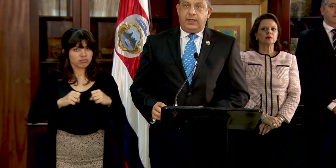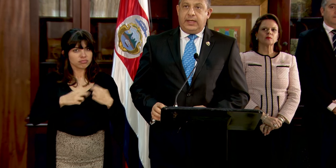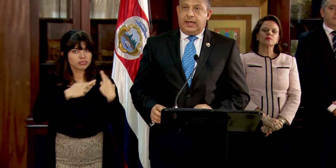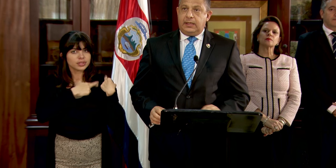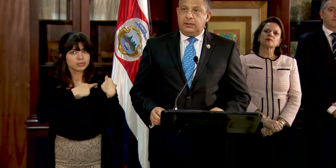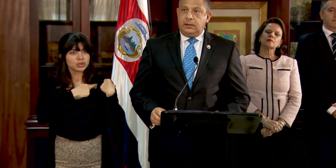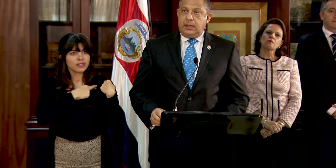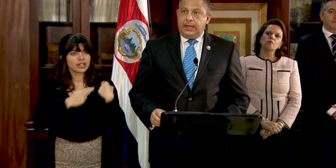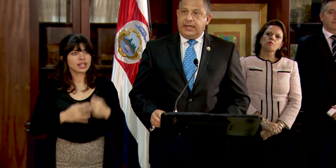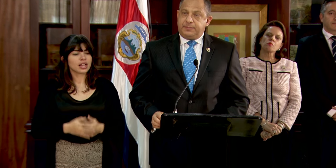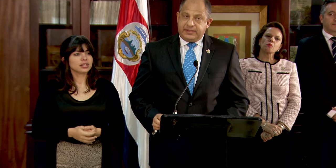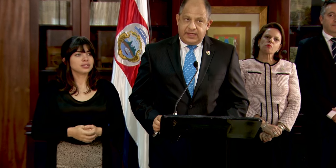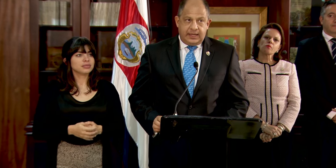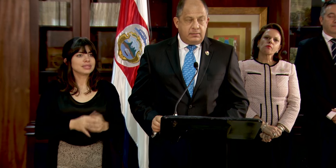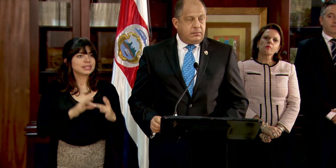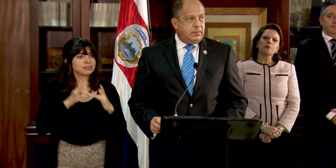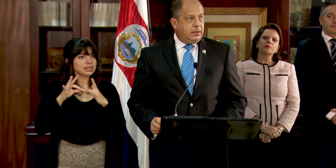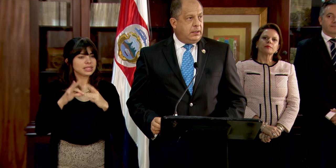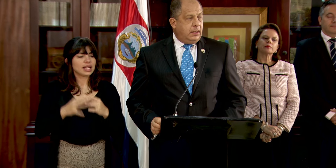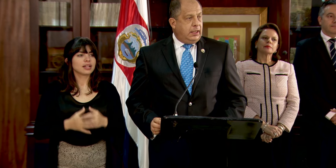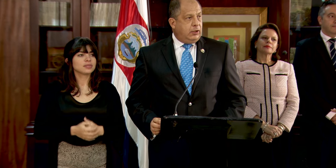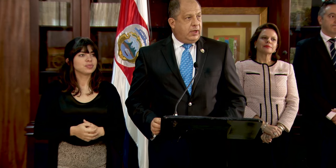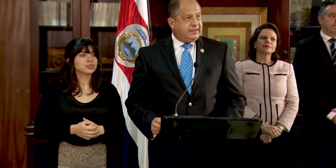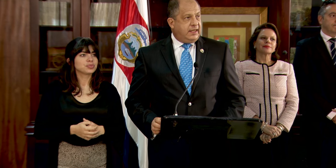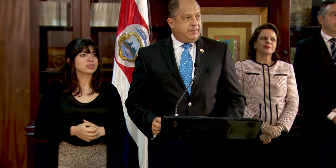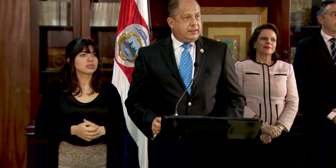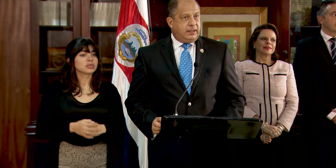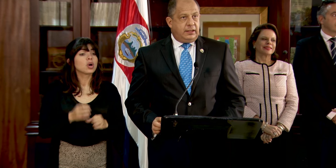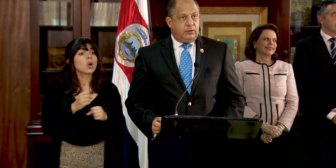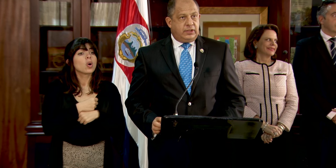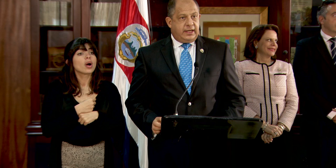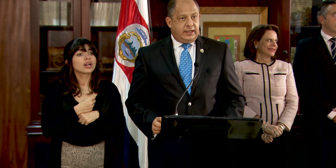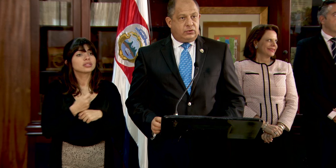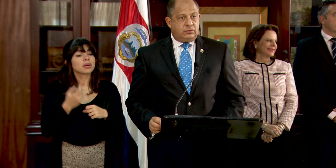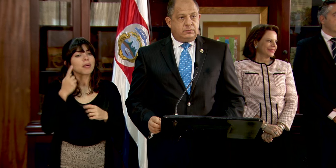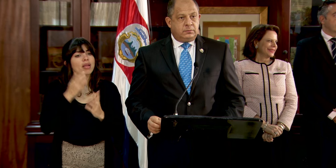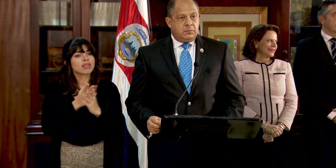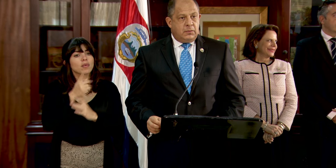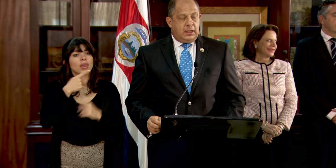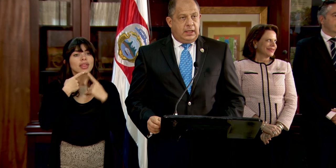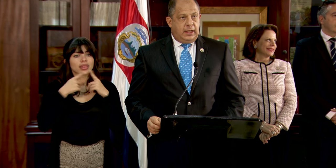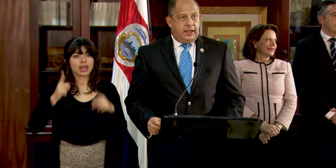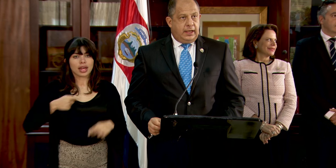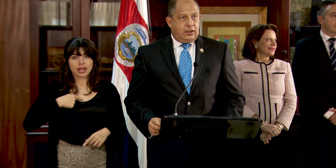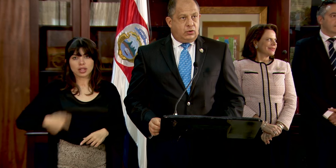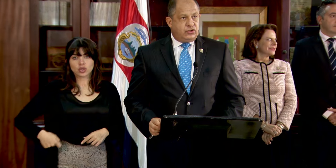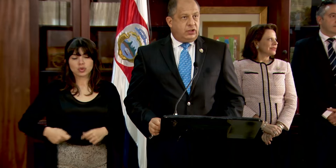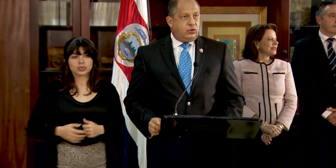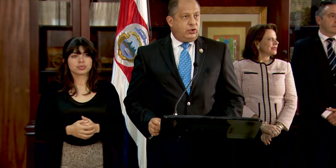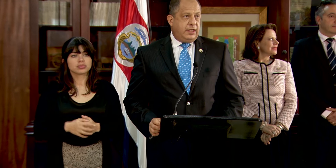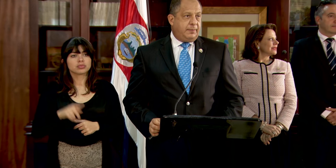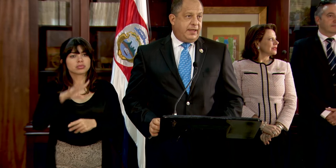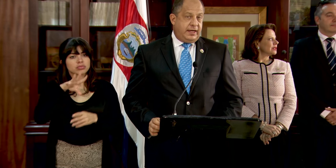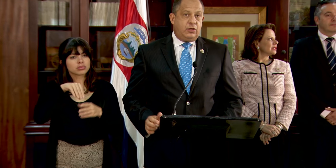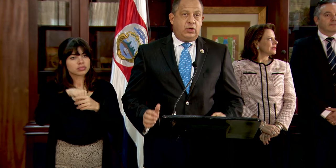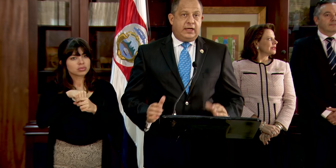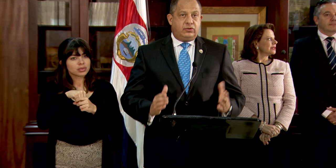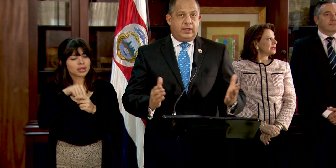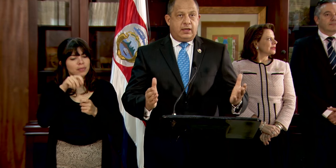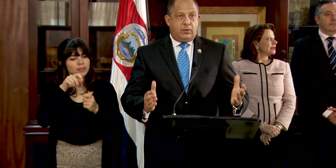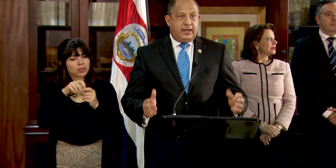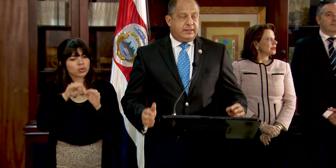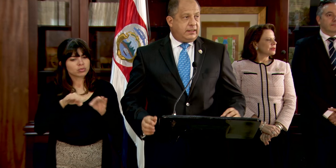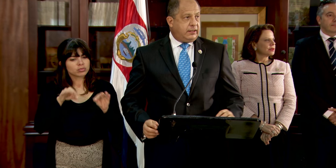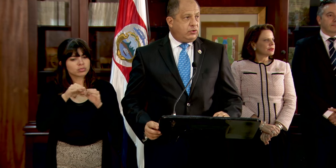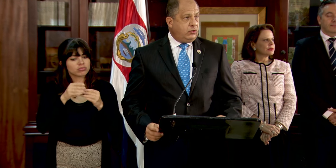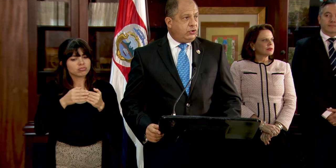responsabilidad especial y lo hace a partir de un decreto que constituye la piedra angular